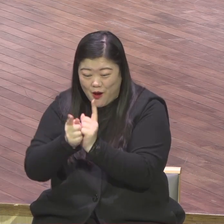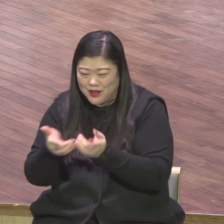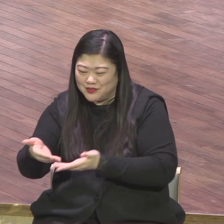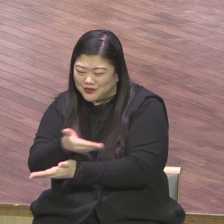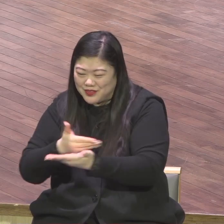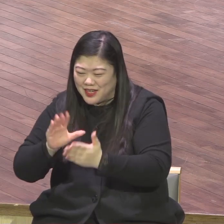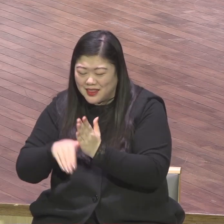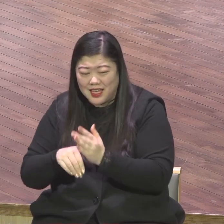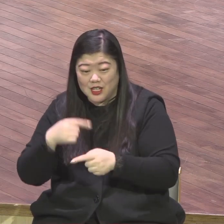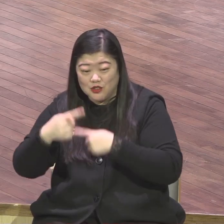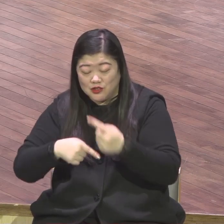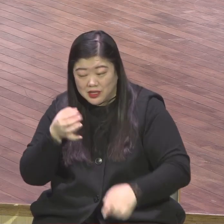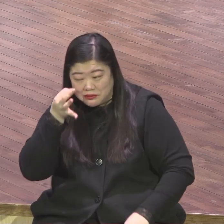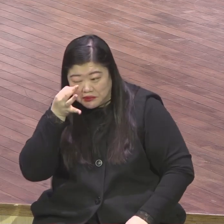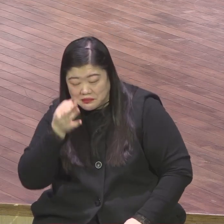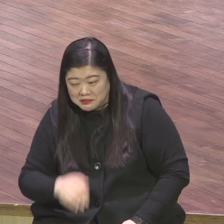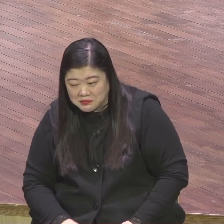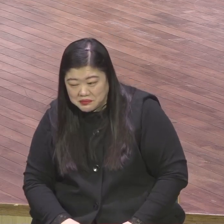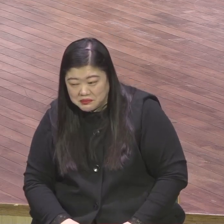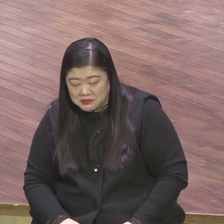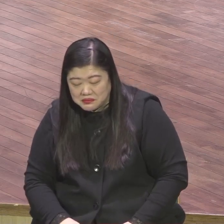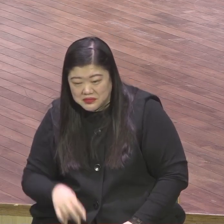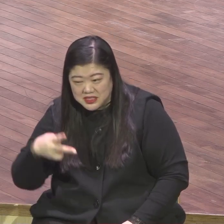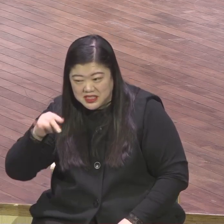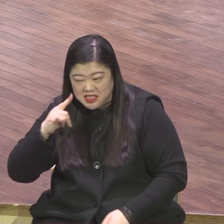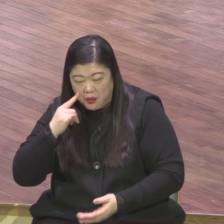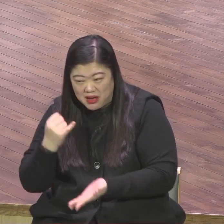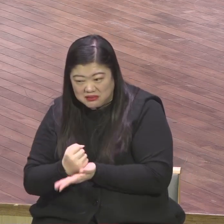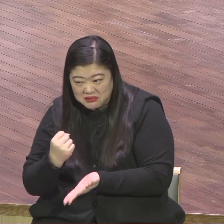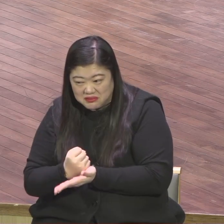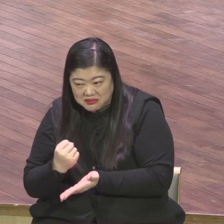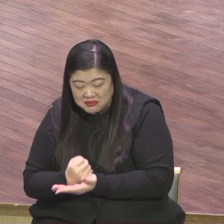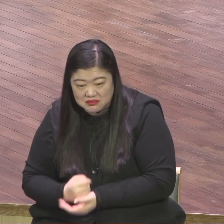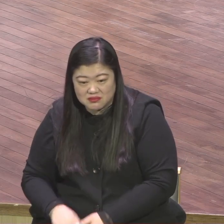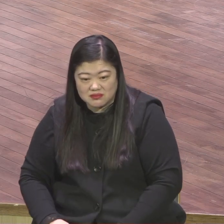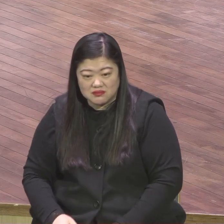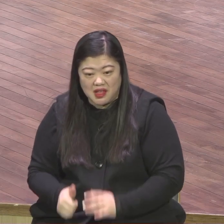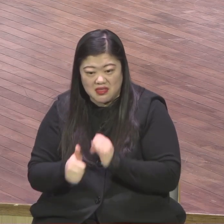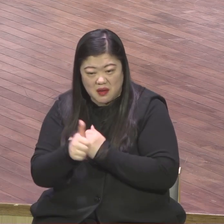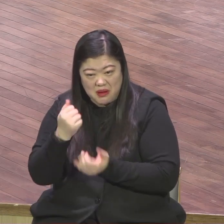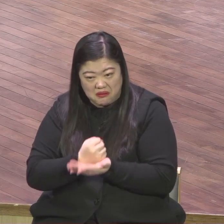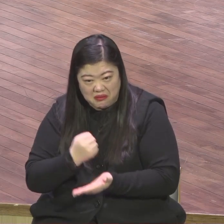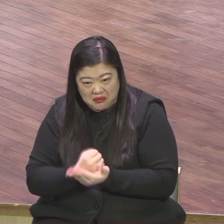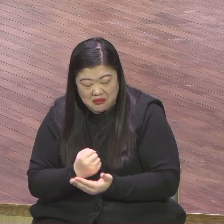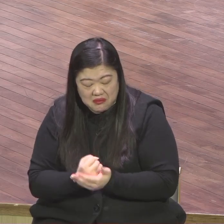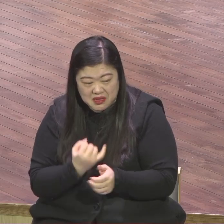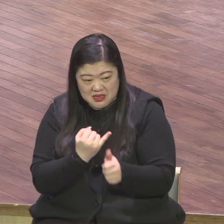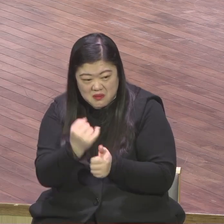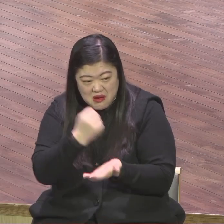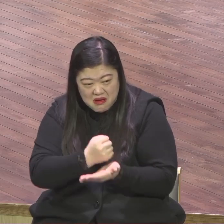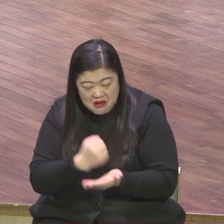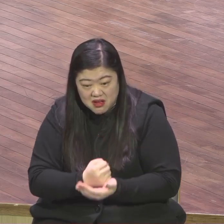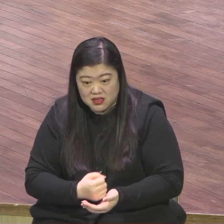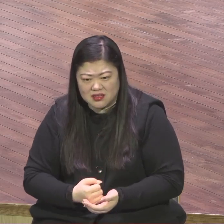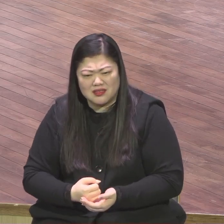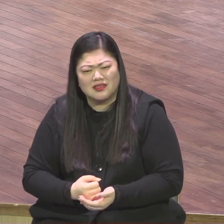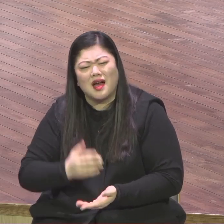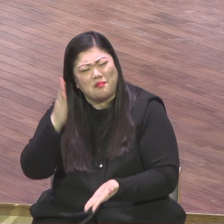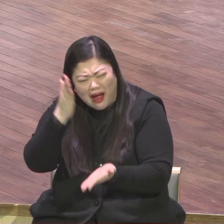시어머니 욕하는 포럼 하지 말고 남편 욕하는 포럼 하지 말고 말씀포럼 하세요 말씀포럼 강단